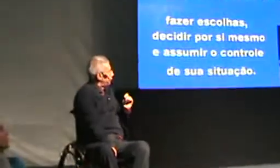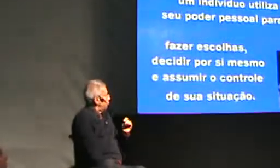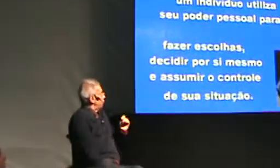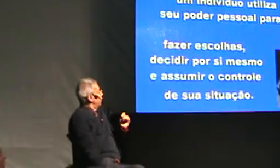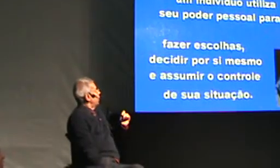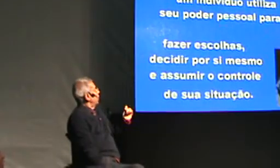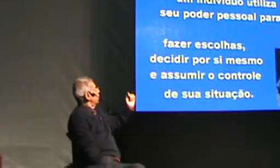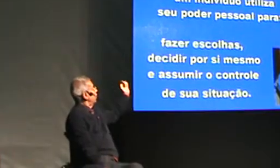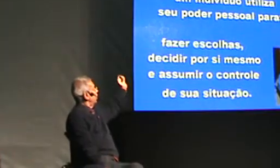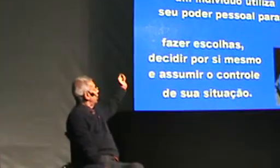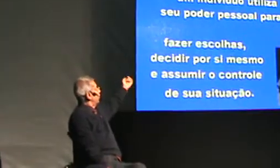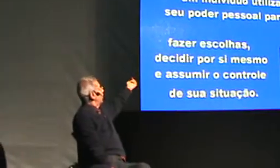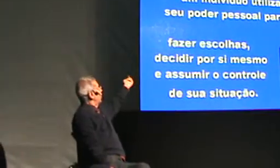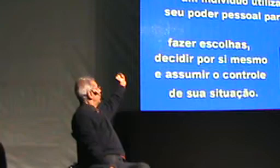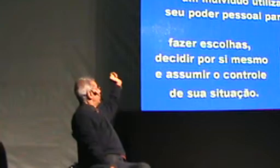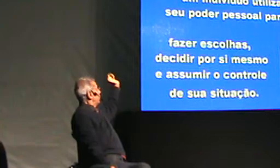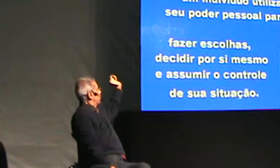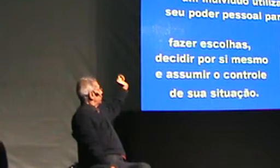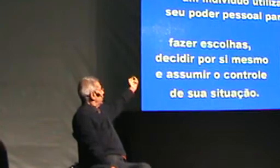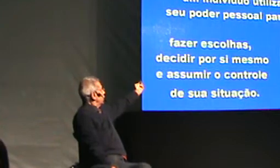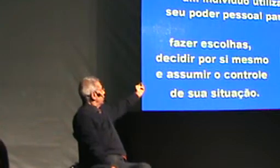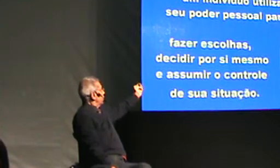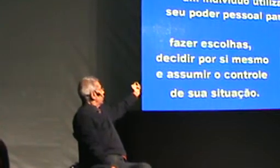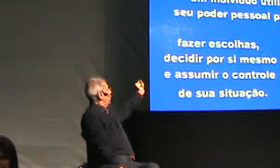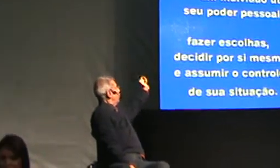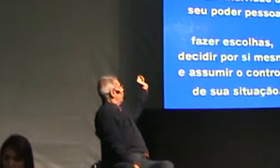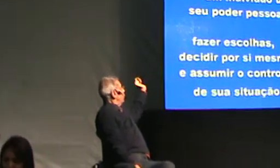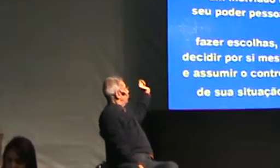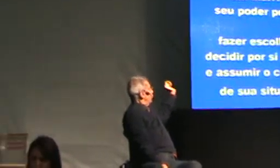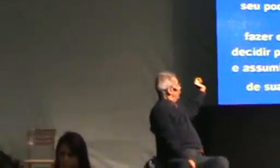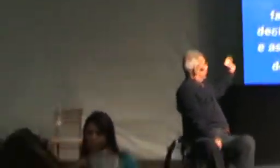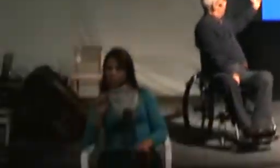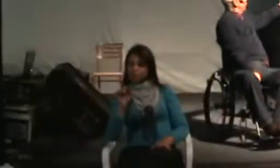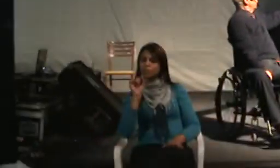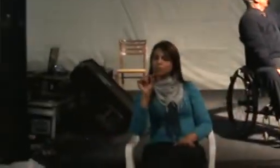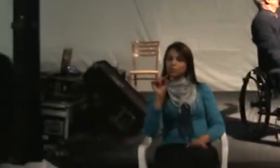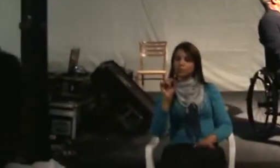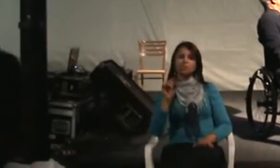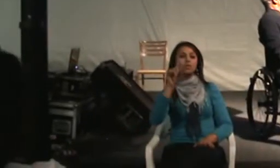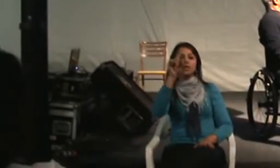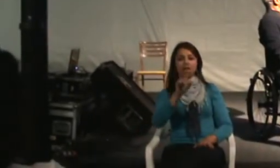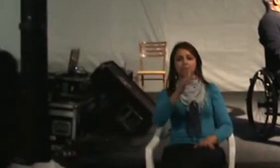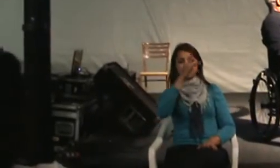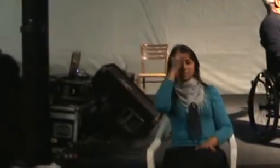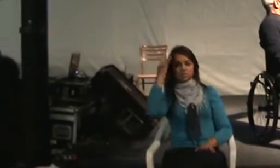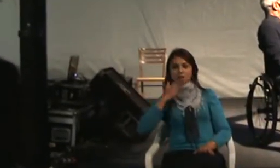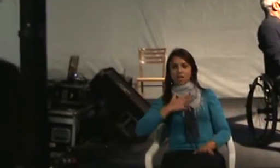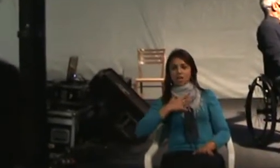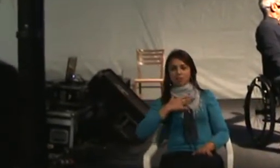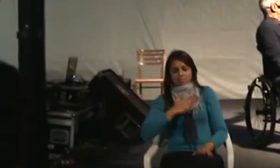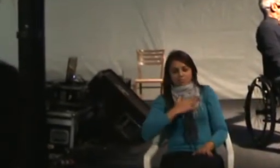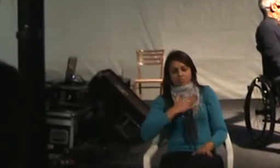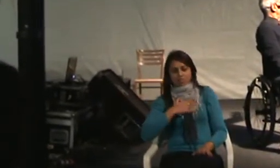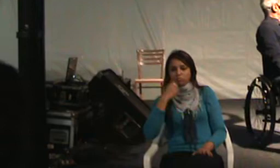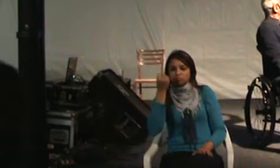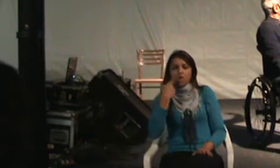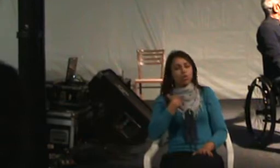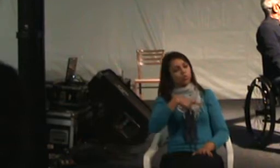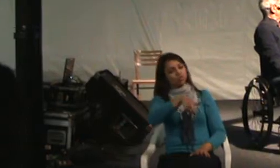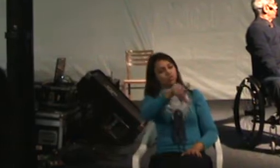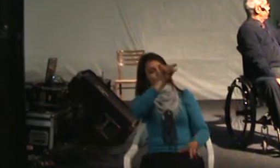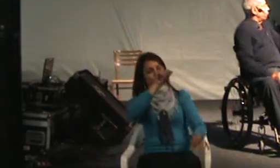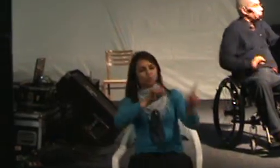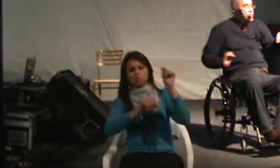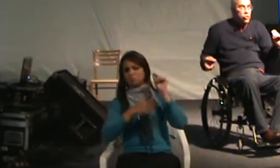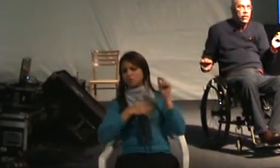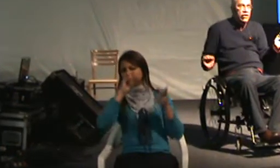Empowerment, que é o empoderamento, olha aqui, ó. Processo pelo qual o indivíduo utiliza seu poder pessoal para fazer escolhas, decidir por